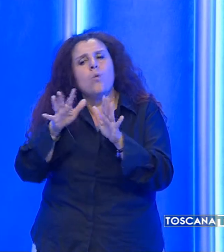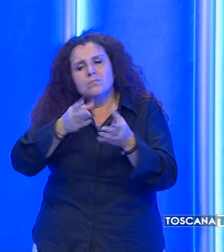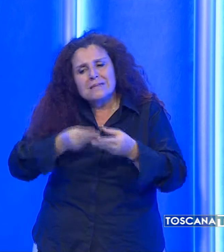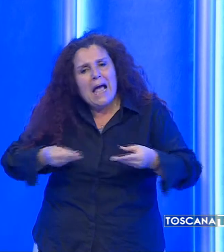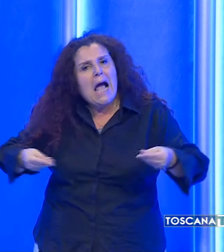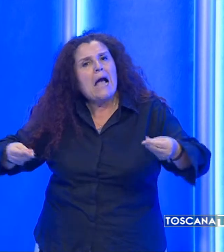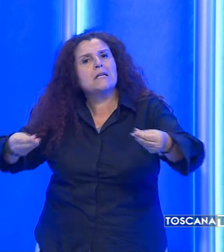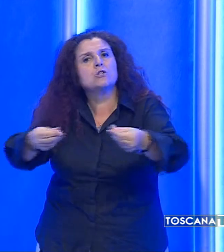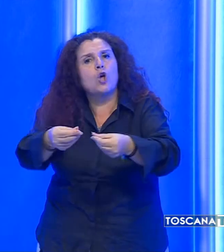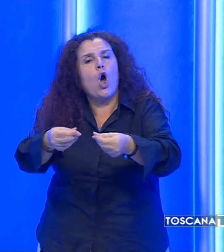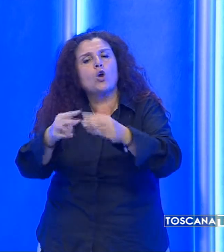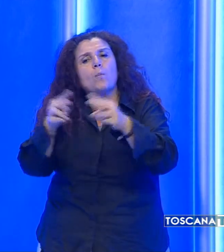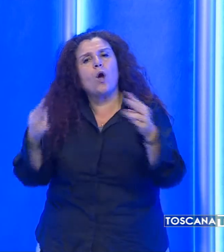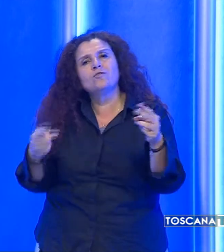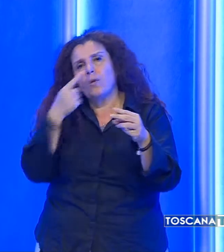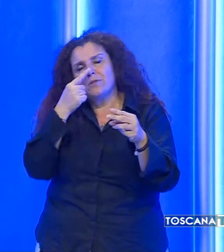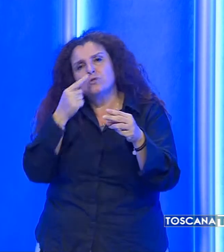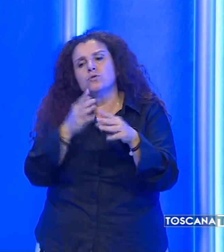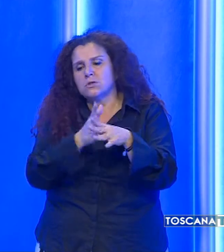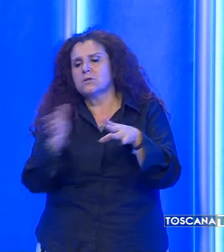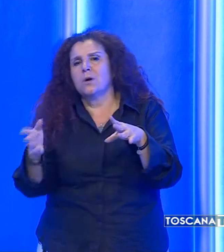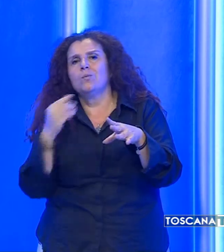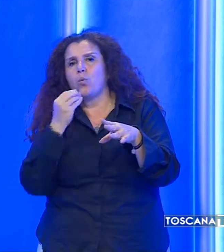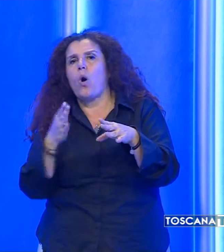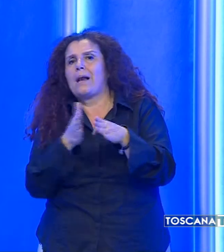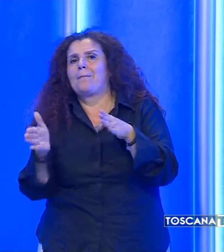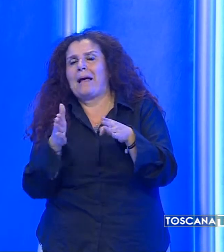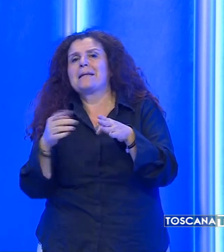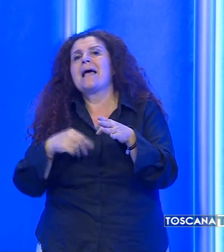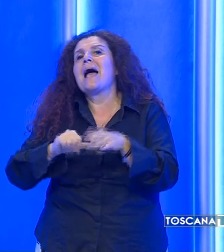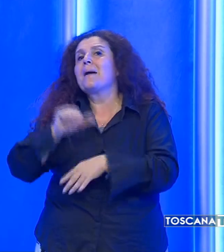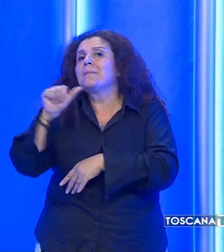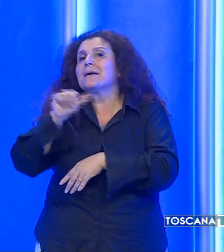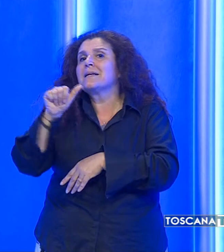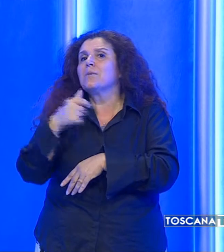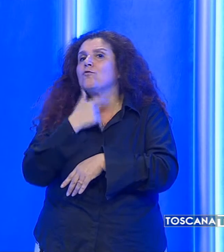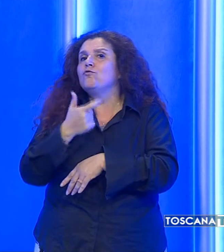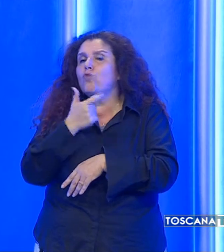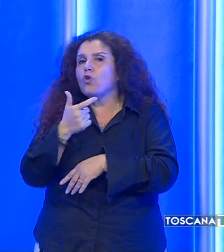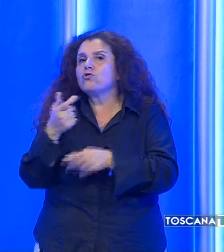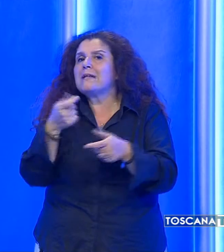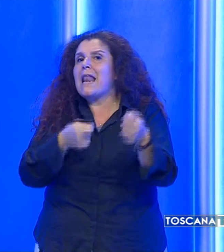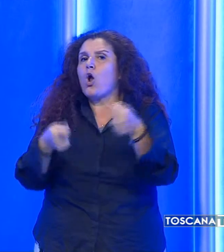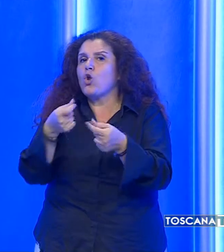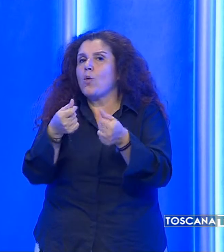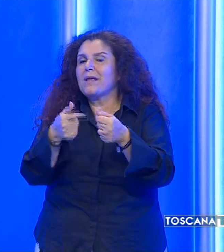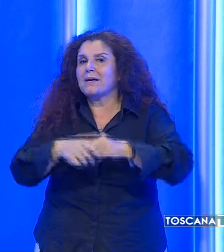territorio della provincia di Pistoia e rappresenta una delle principali voci dell'economia.